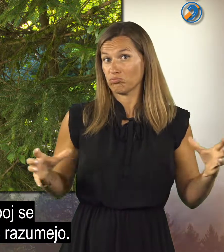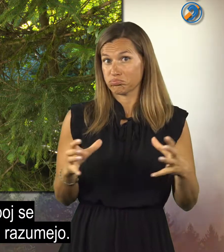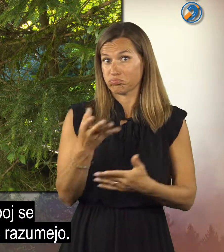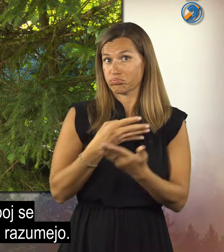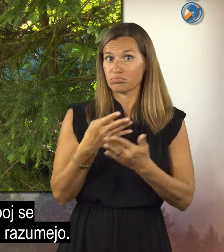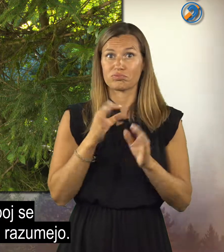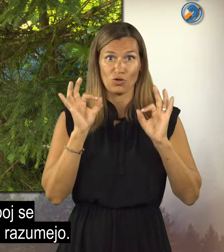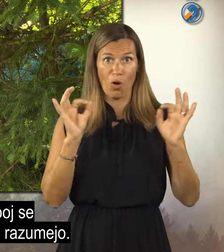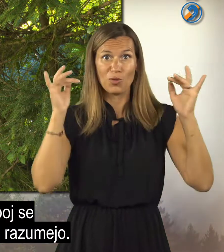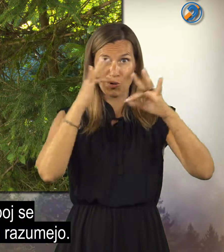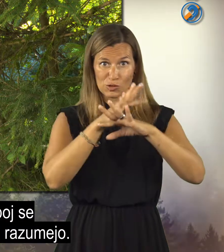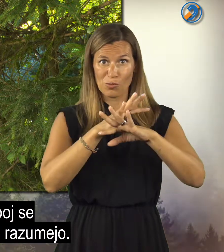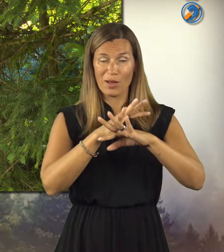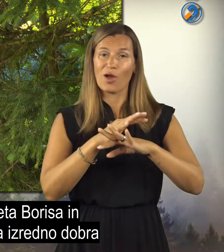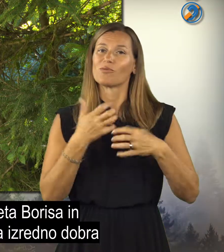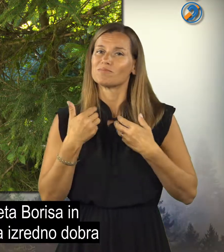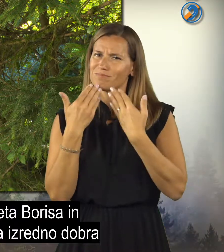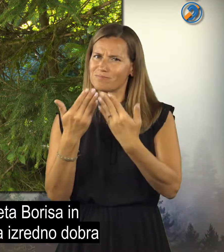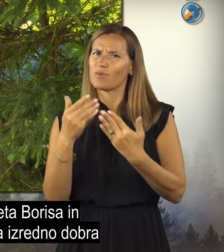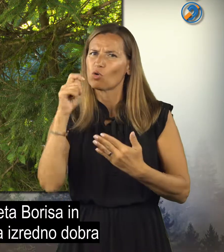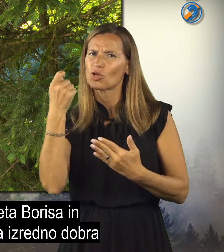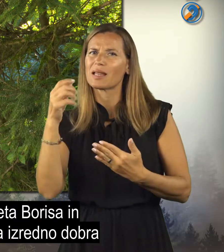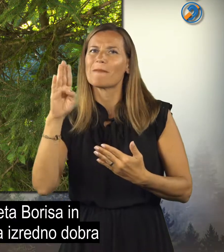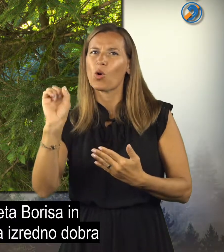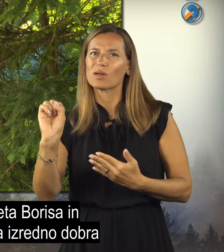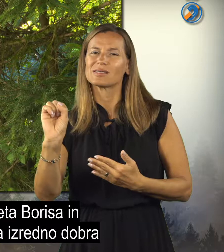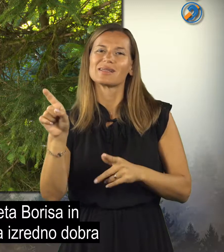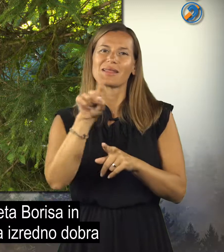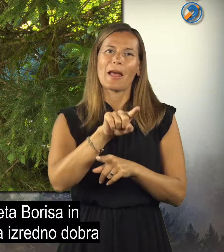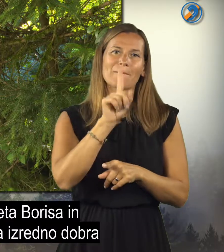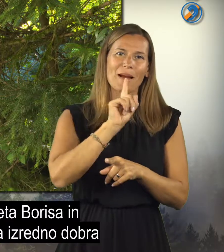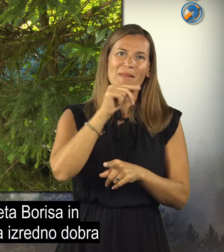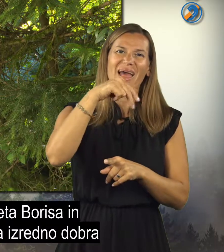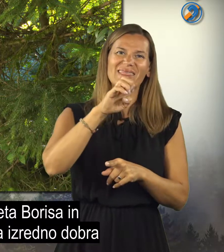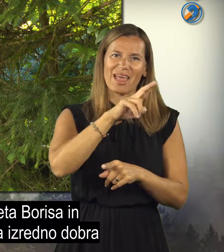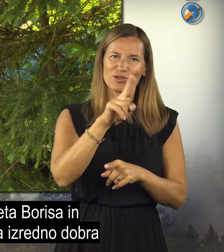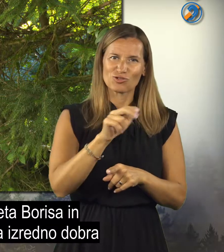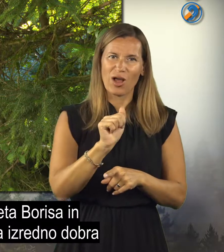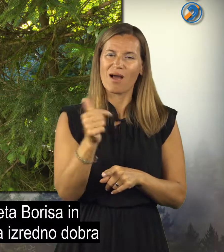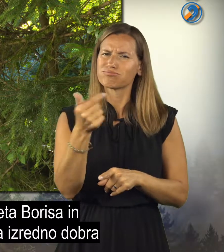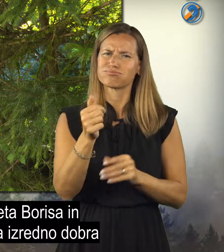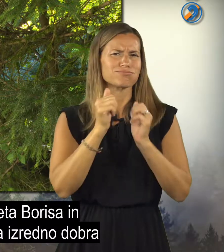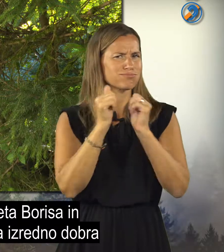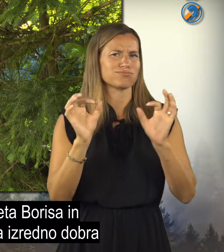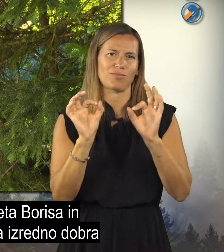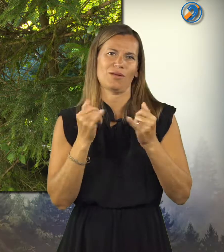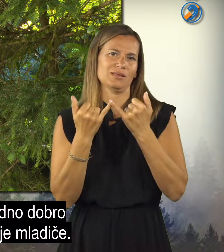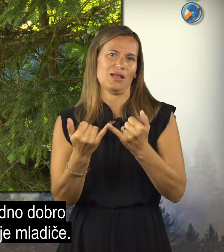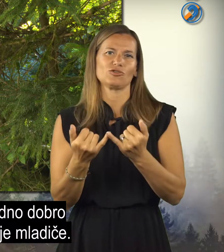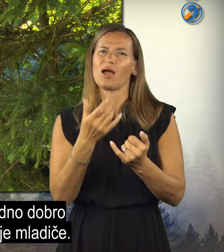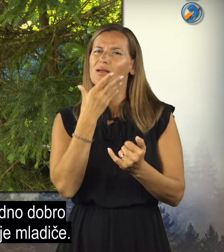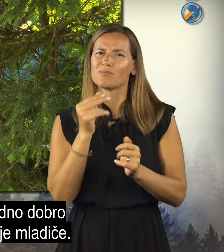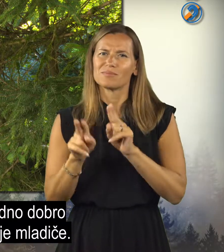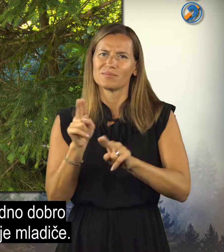Med seboj se zredno dobro razumejo. Pohvalila bi pa očeta Borisa in mamo Nežo, ki sta izredno dobra